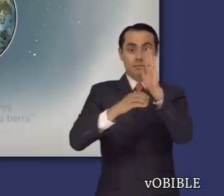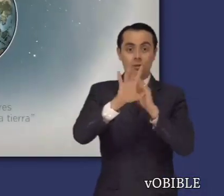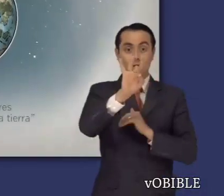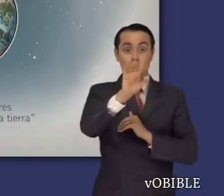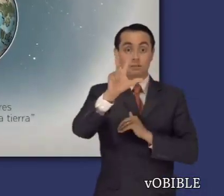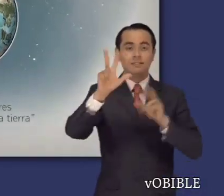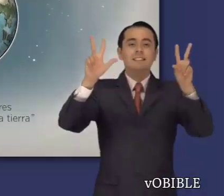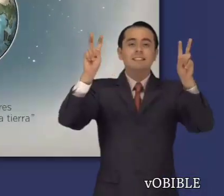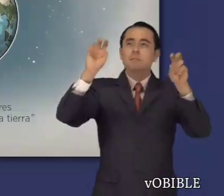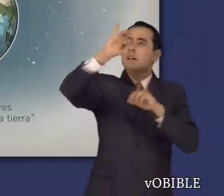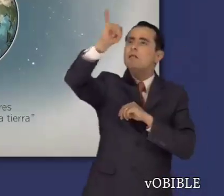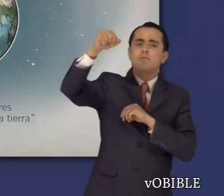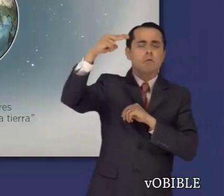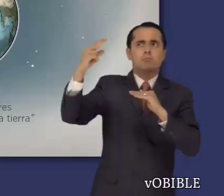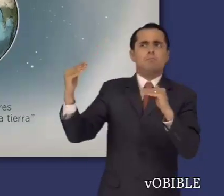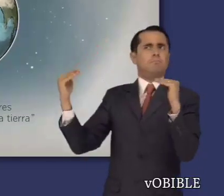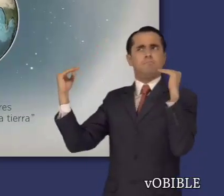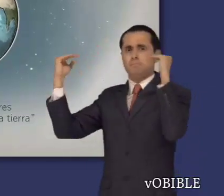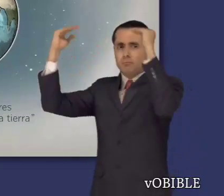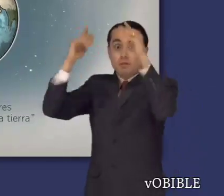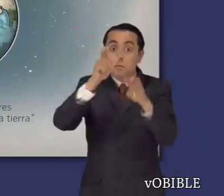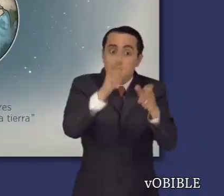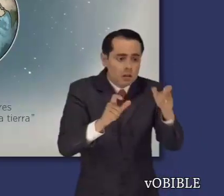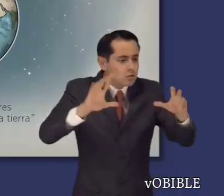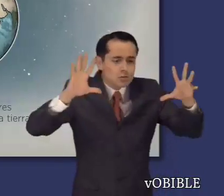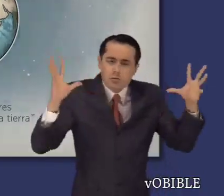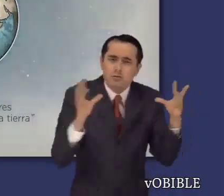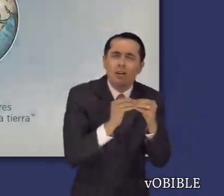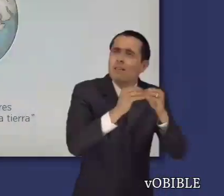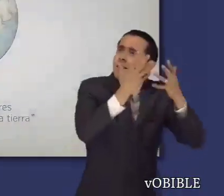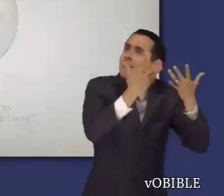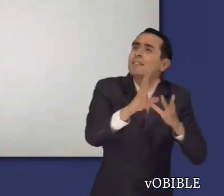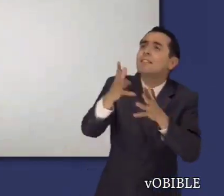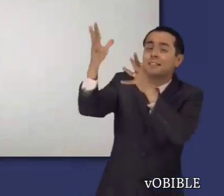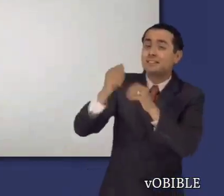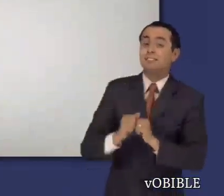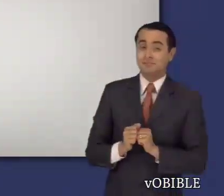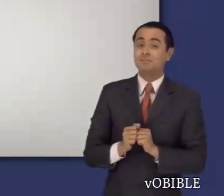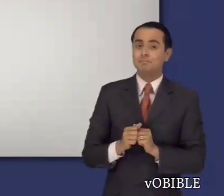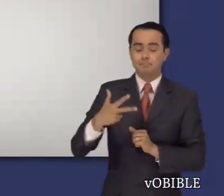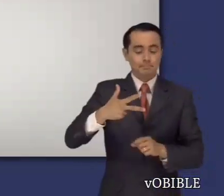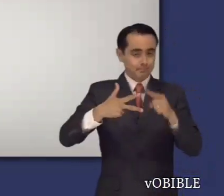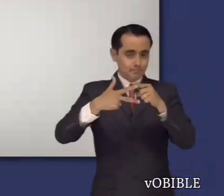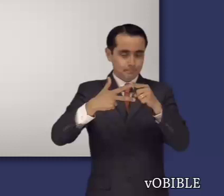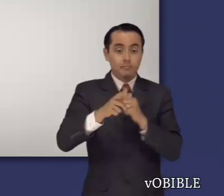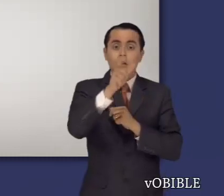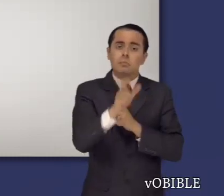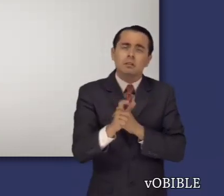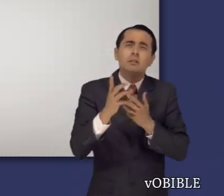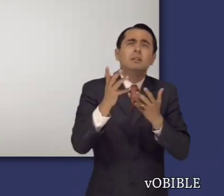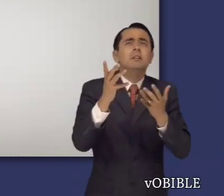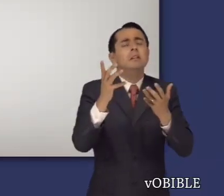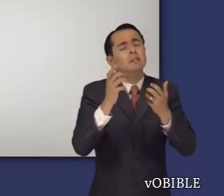El Salmo 83 alaba a Jehová por ser el Altísimo sobre toda la tierra. Otro tema que tratan los